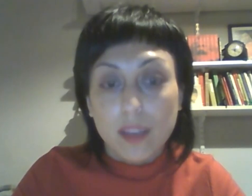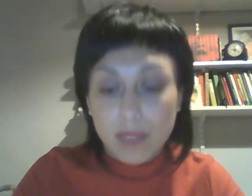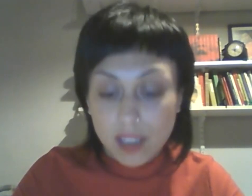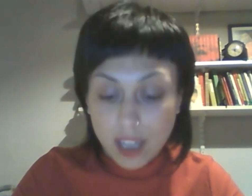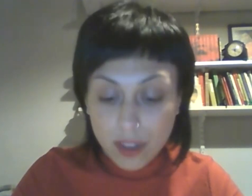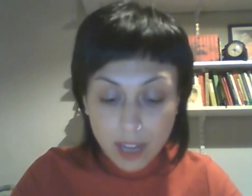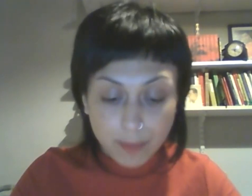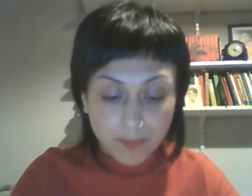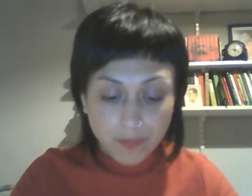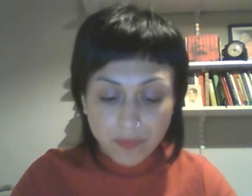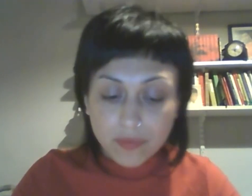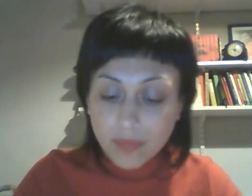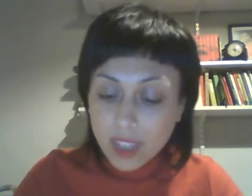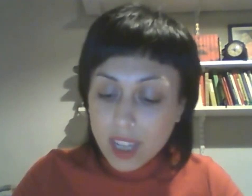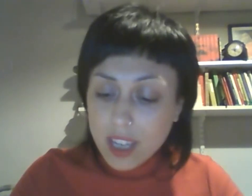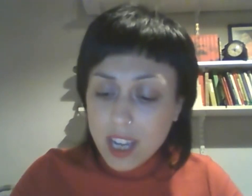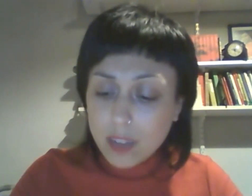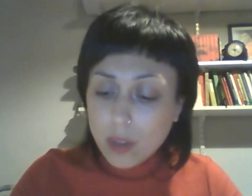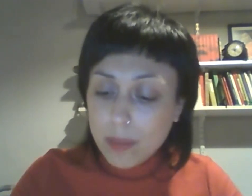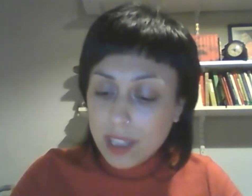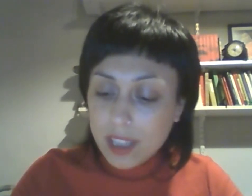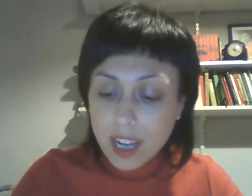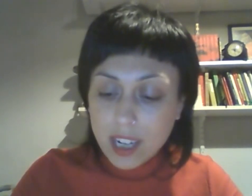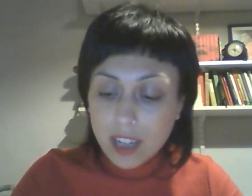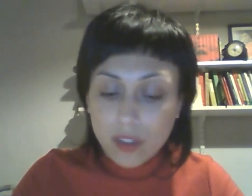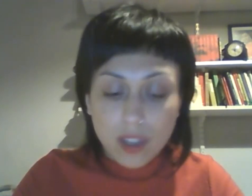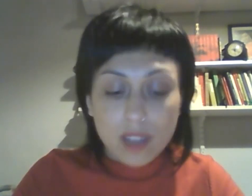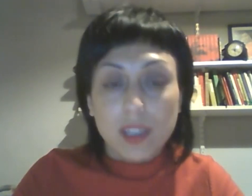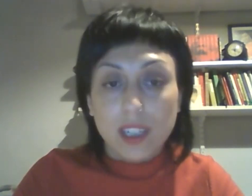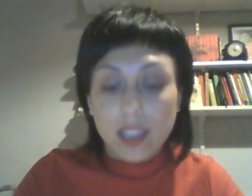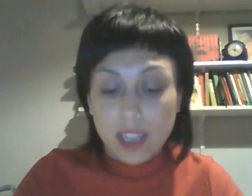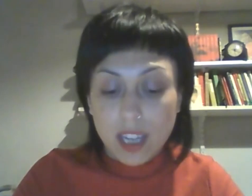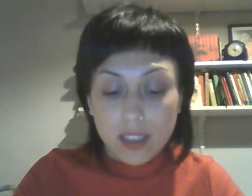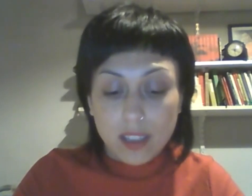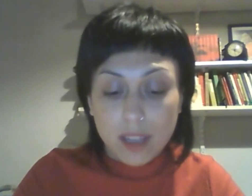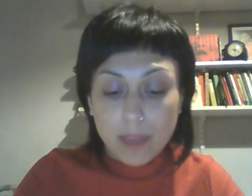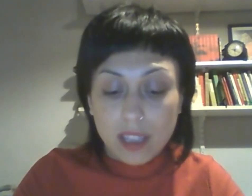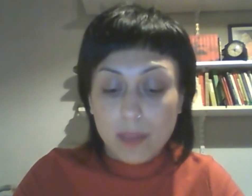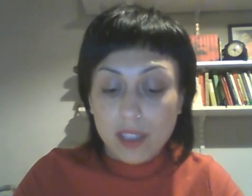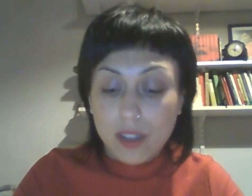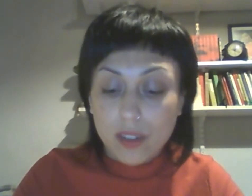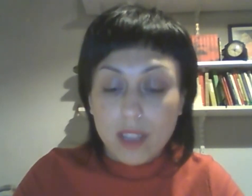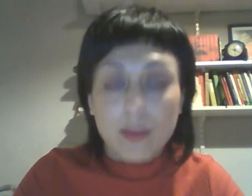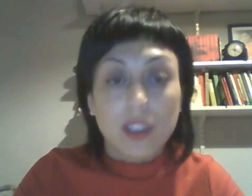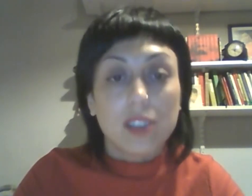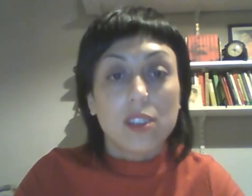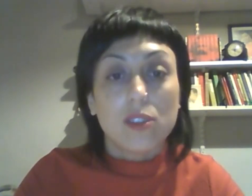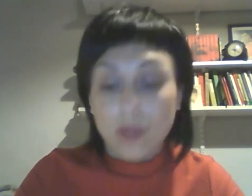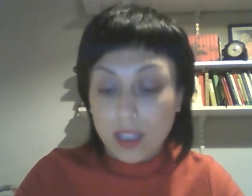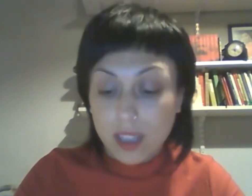investigadora, y actualmente a cargo de la Subsecretaría de Participación y Democratización Educativa